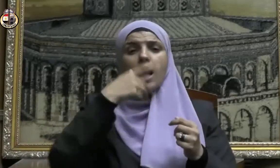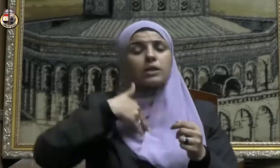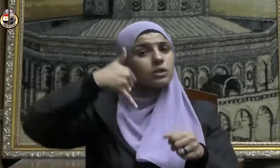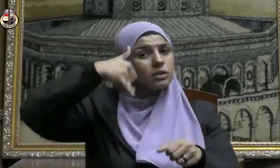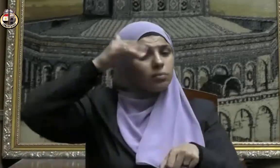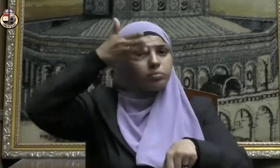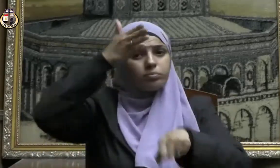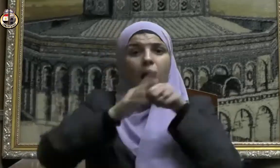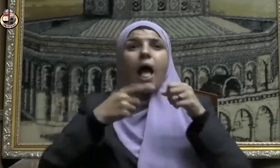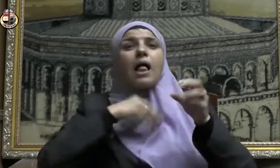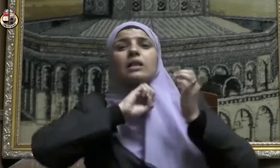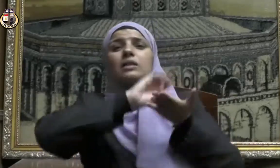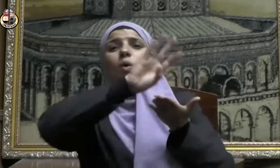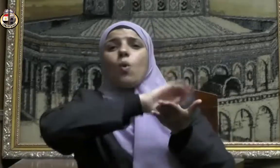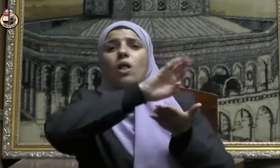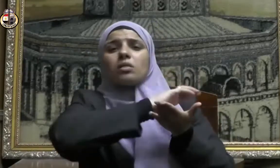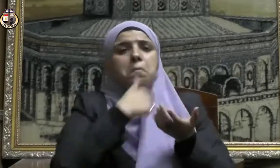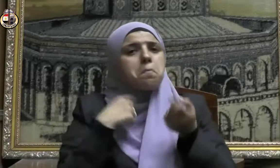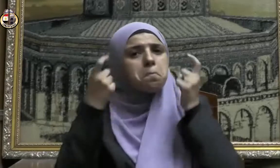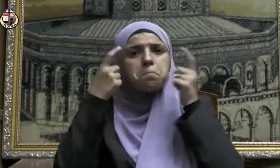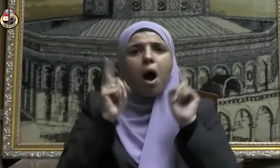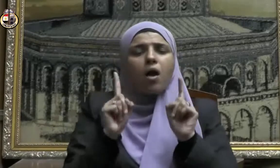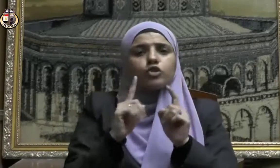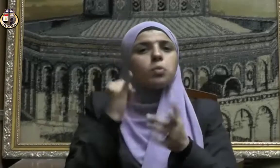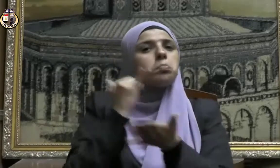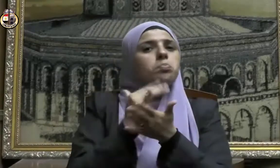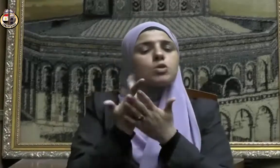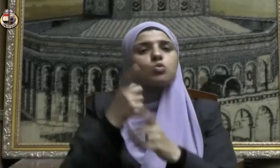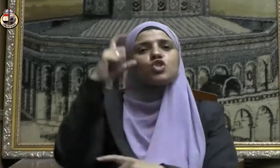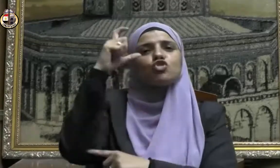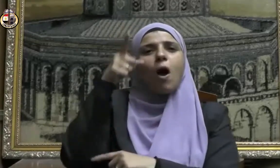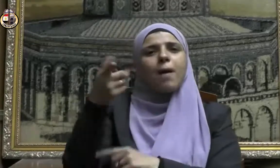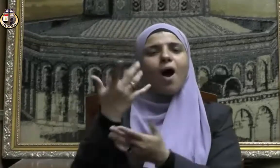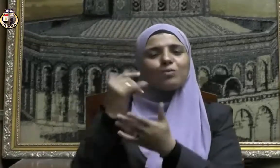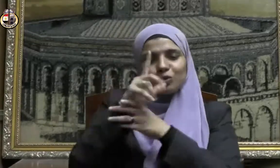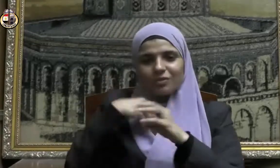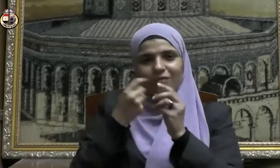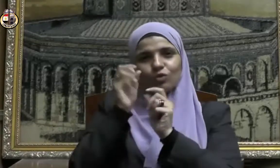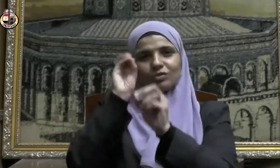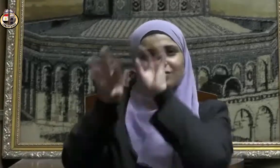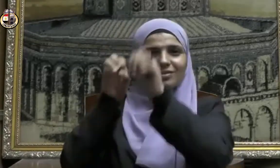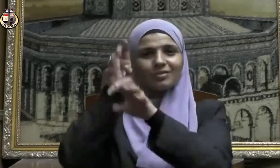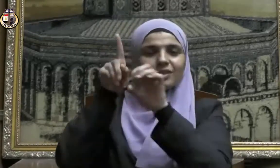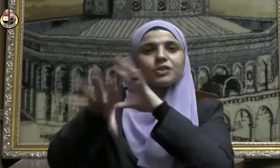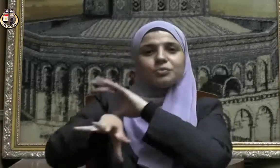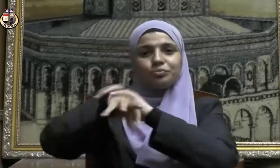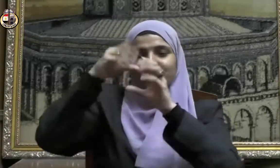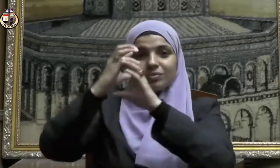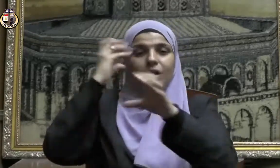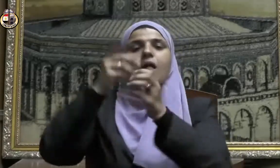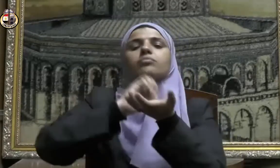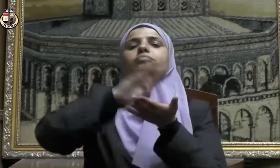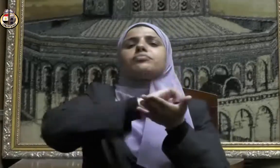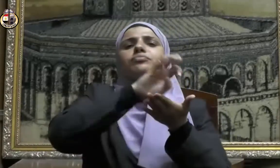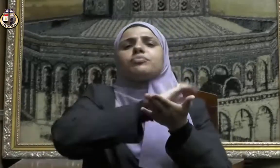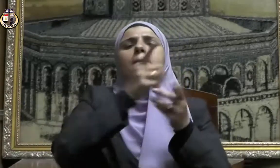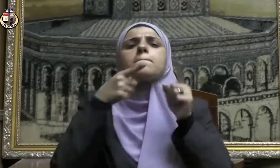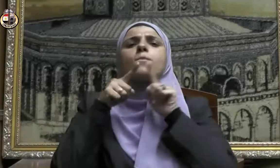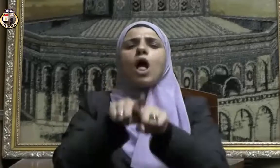لتوزيعها على الوجه الأمثل مما يجعلها تصل عبر منظومة السقوق